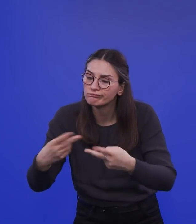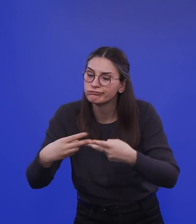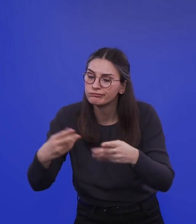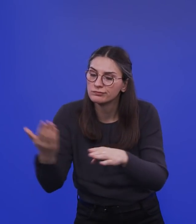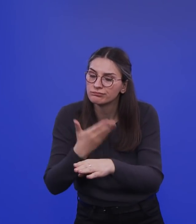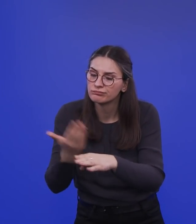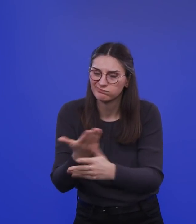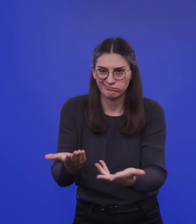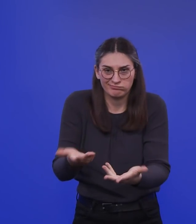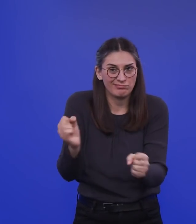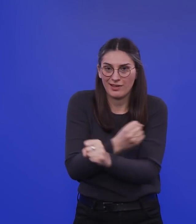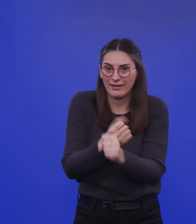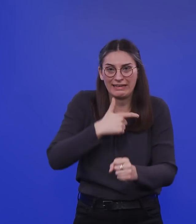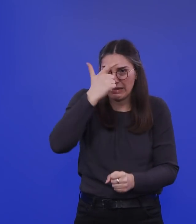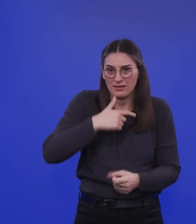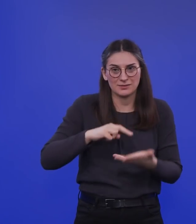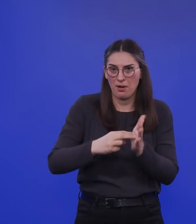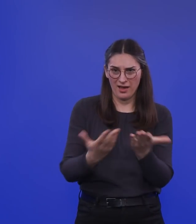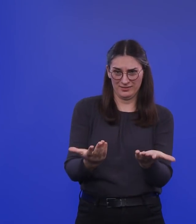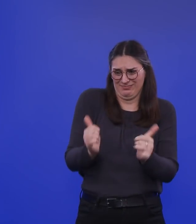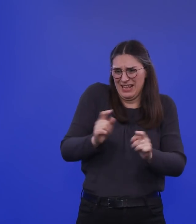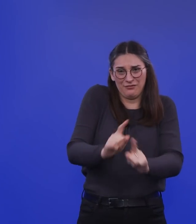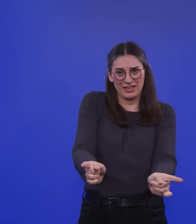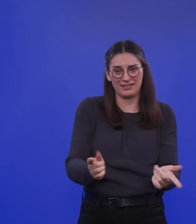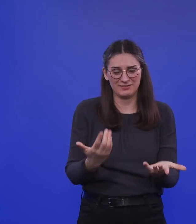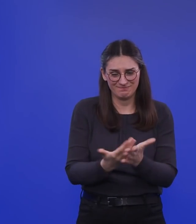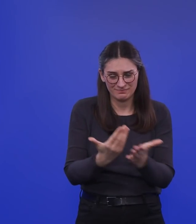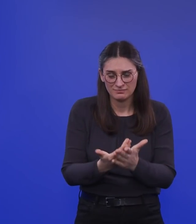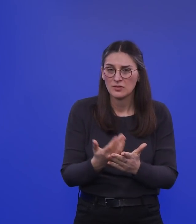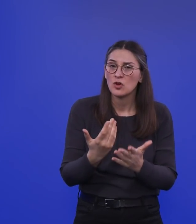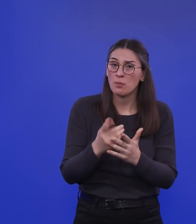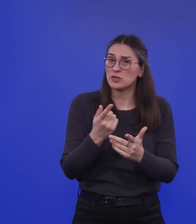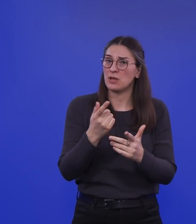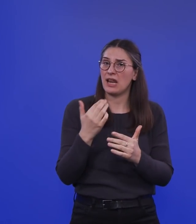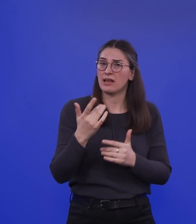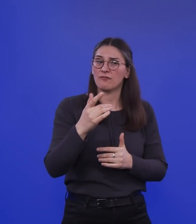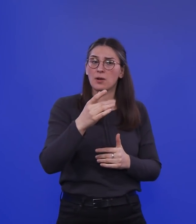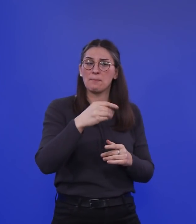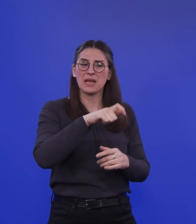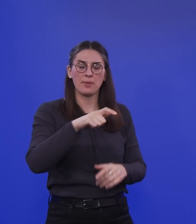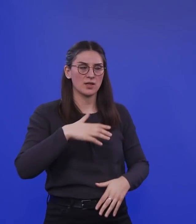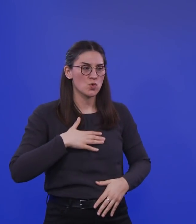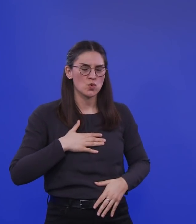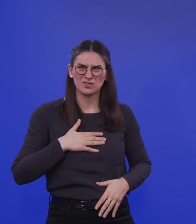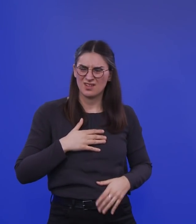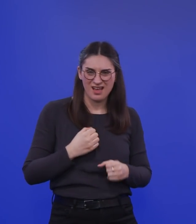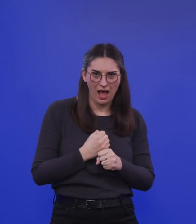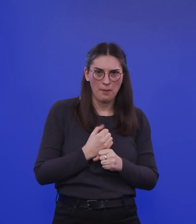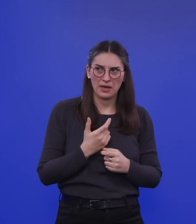ernsthaft möglich ist. Und wenn auch dort die Mitarbeiter irgendwann auch sagen, aus Angst und aus Respekt vor dem Virus,